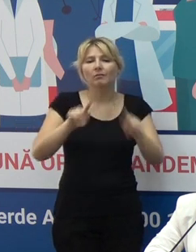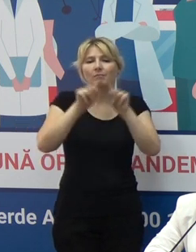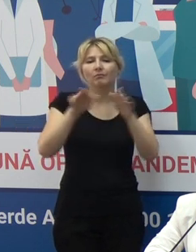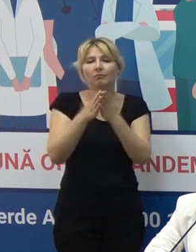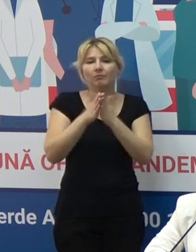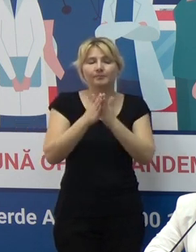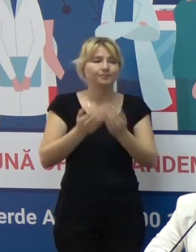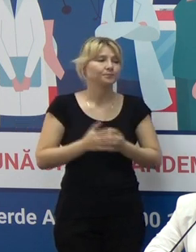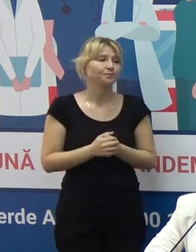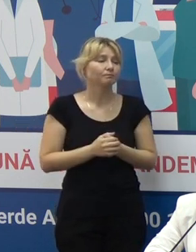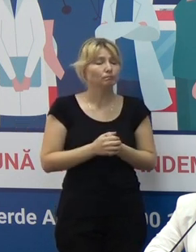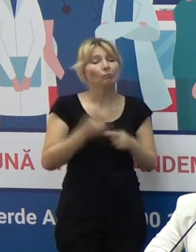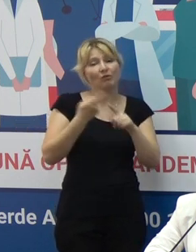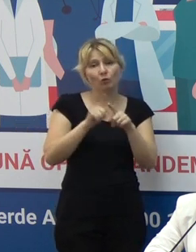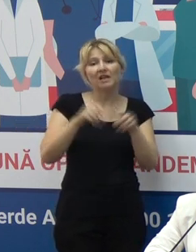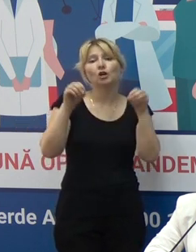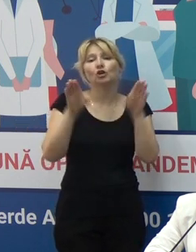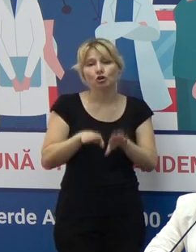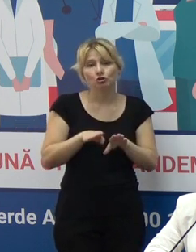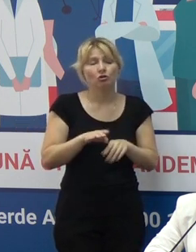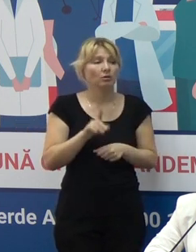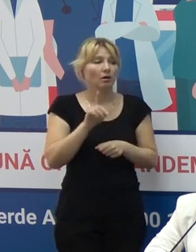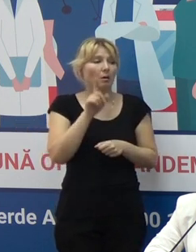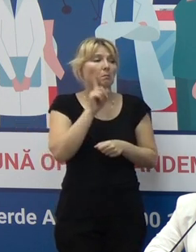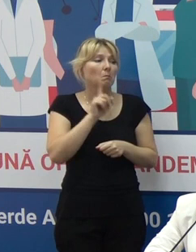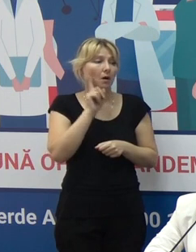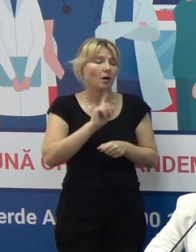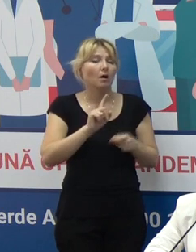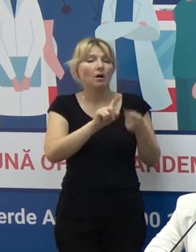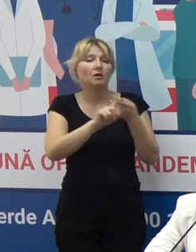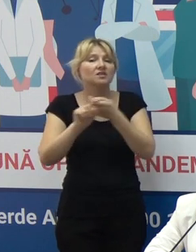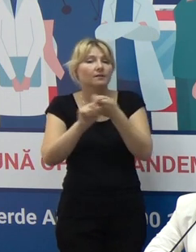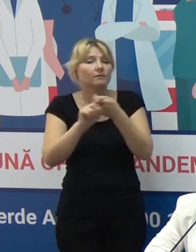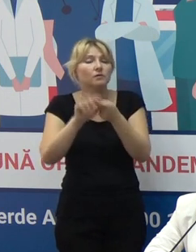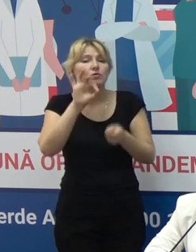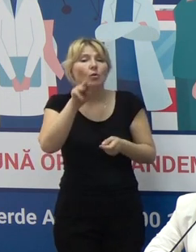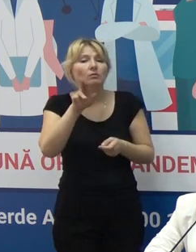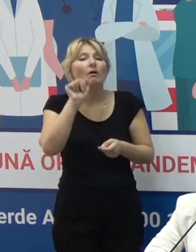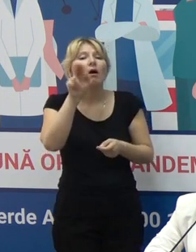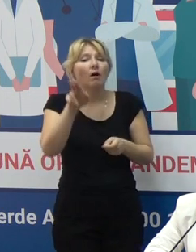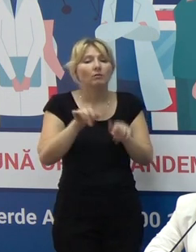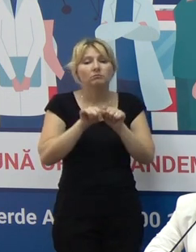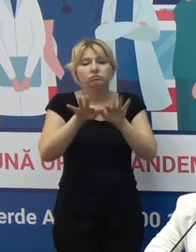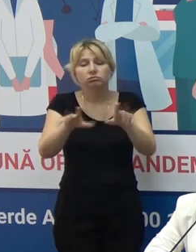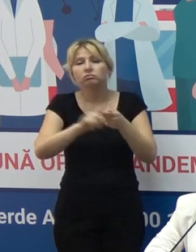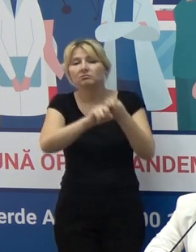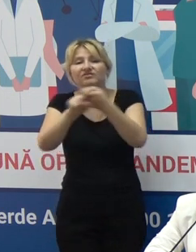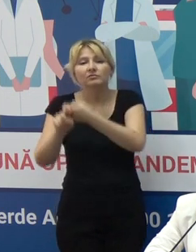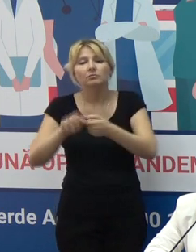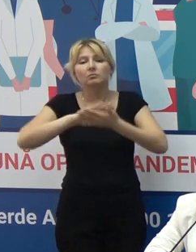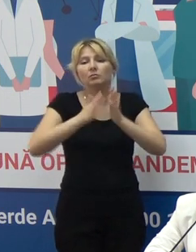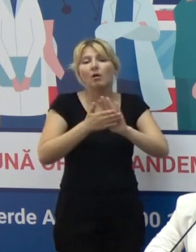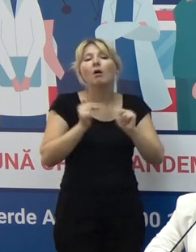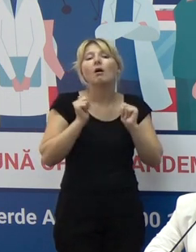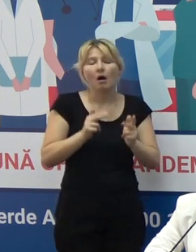Aceste decizii sunt luate în dependență de evoluția procesului epidemiologic și